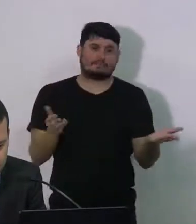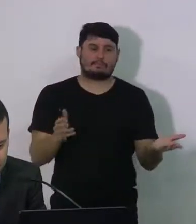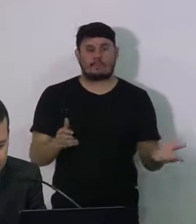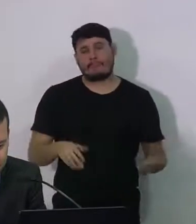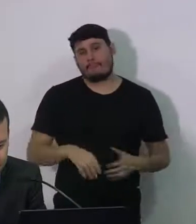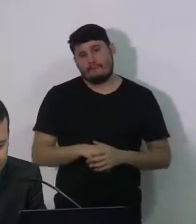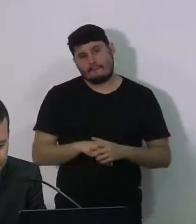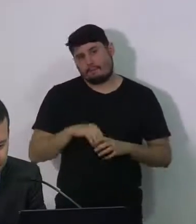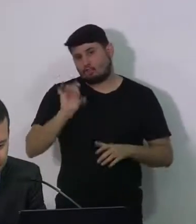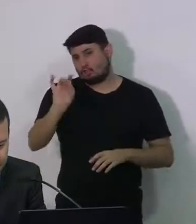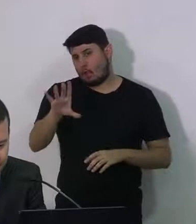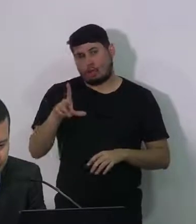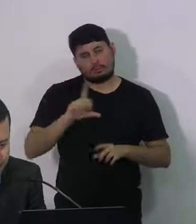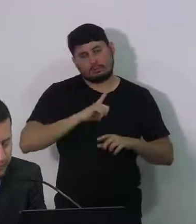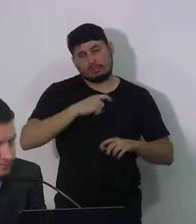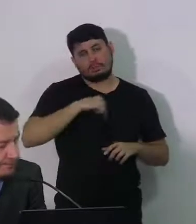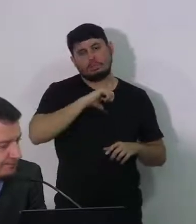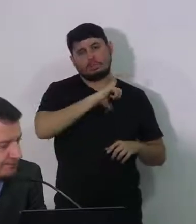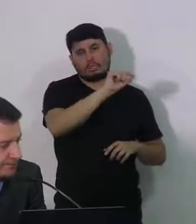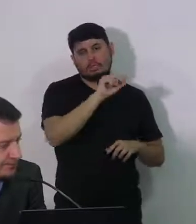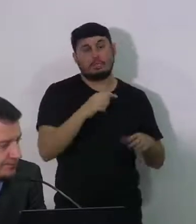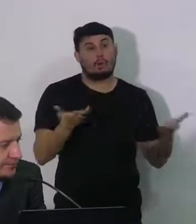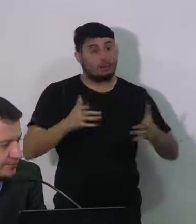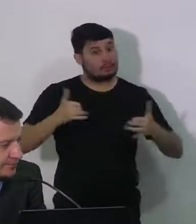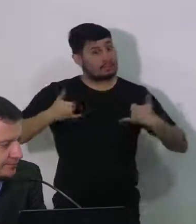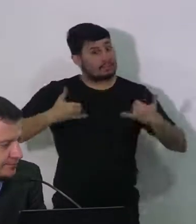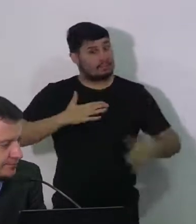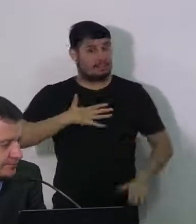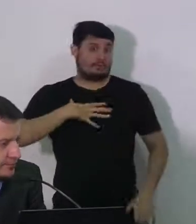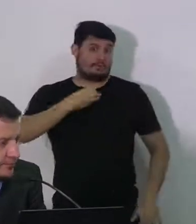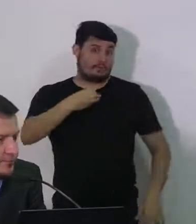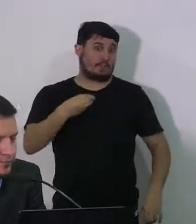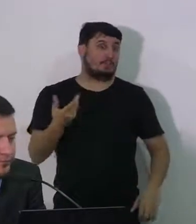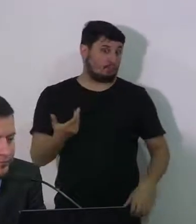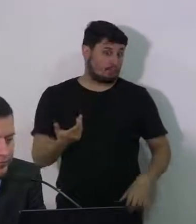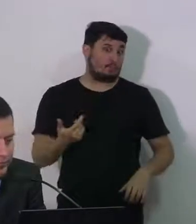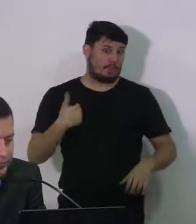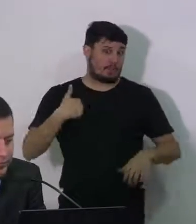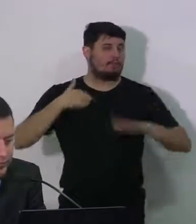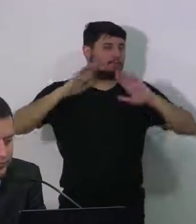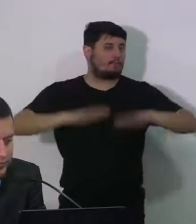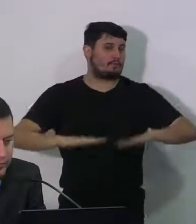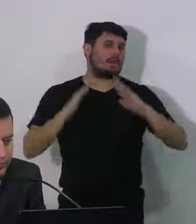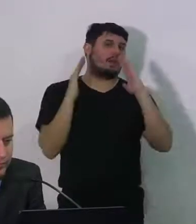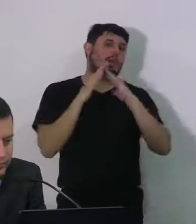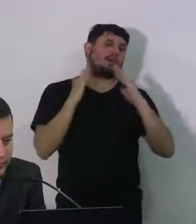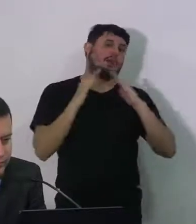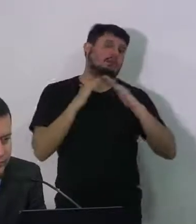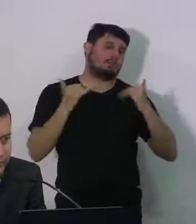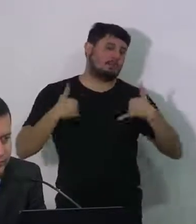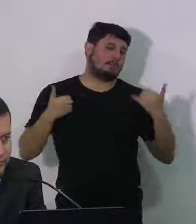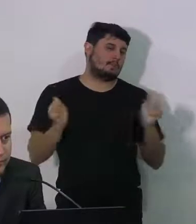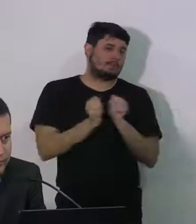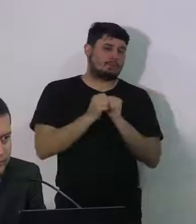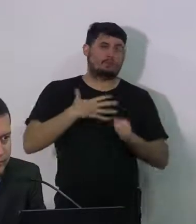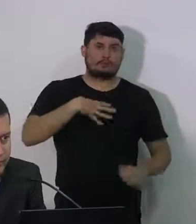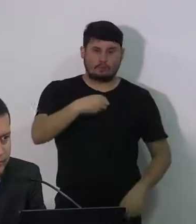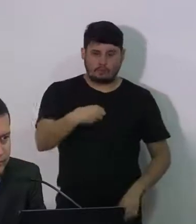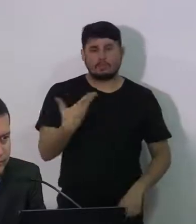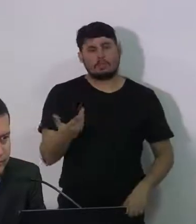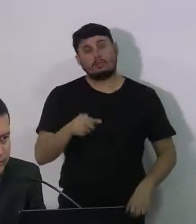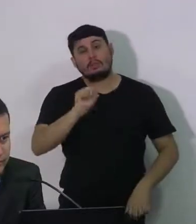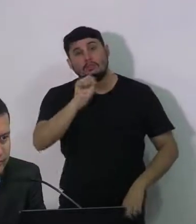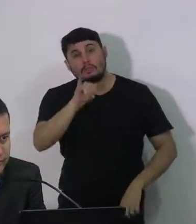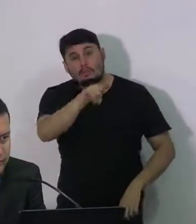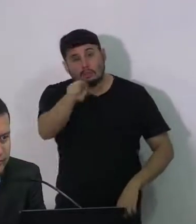vamos fazer um bolinho também lá em casa mas comemorar nós quatro que estamos em casa e para você que não tem um trabalho que precise